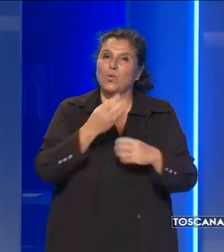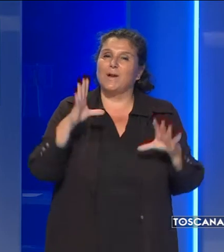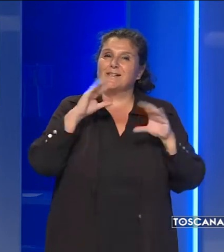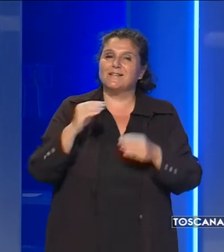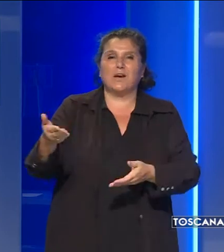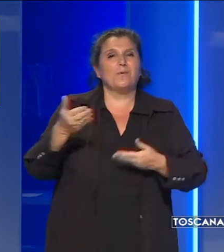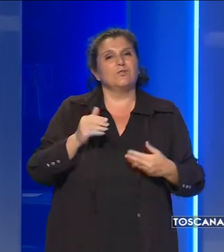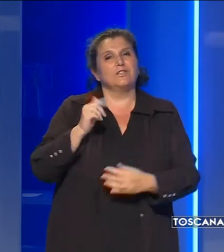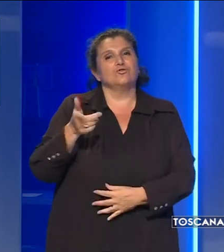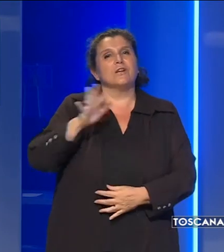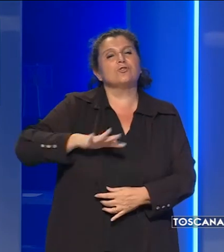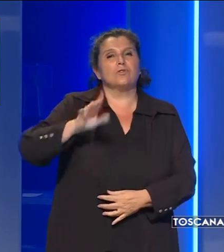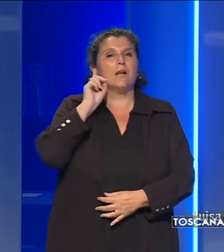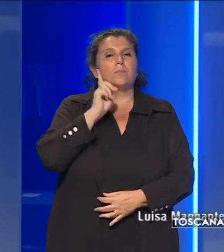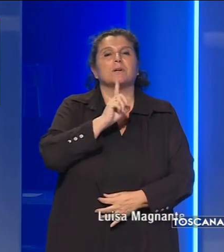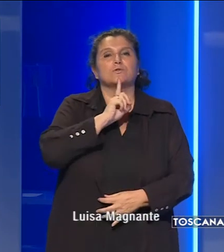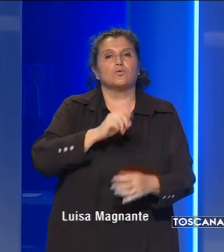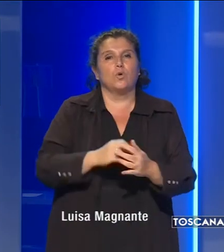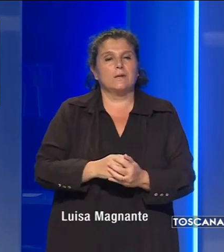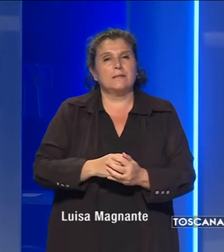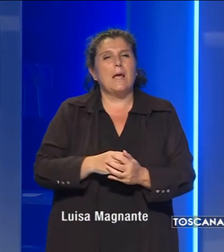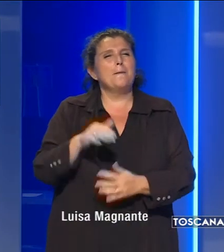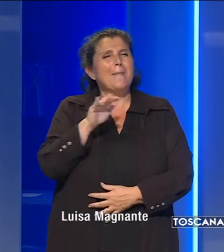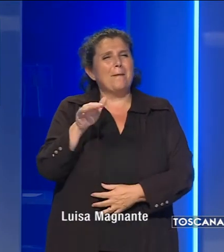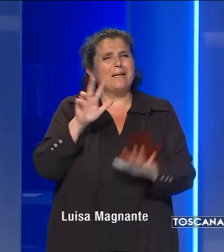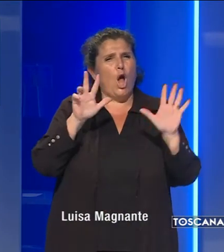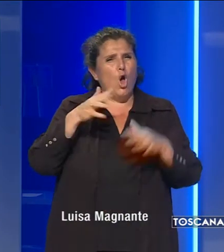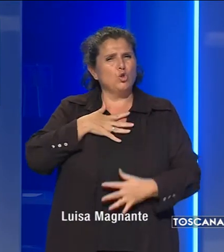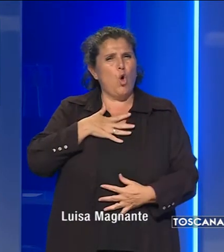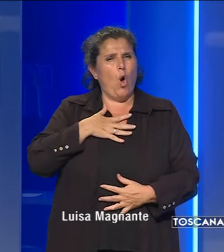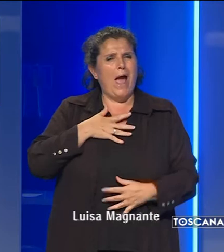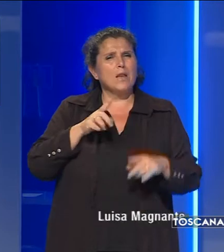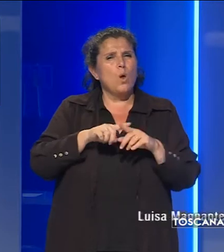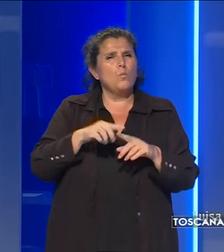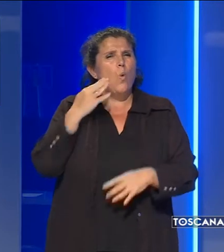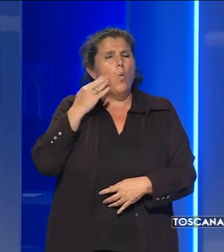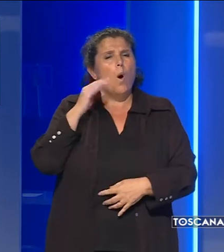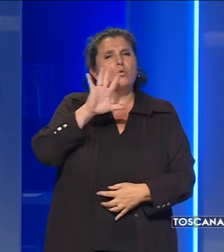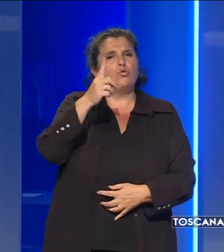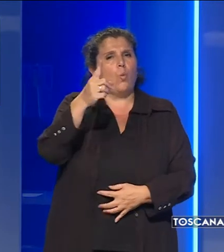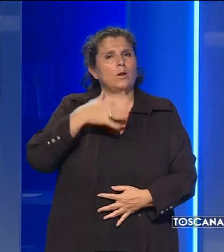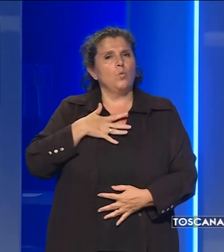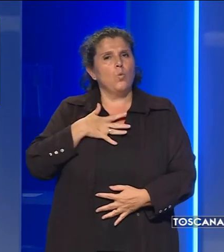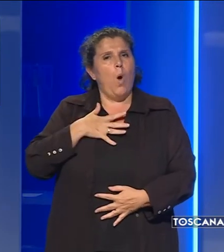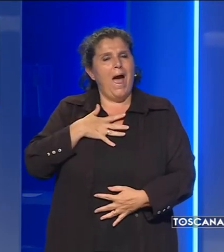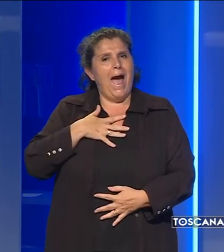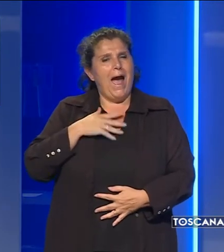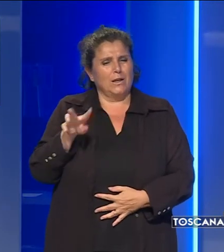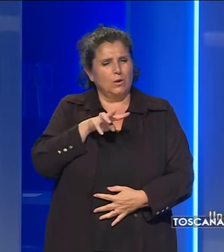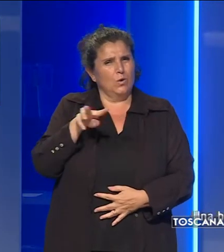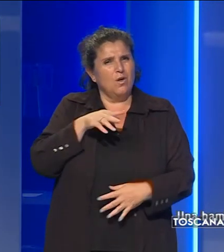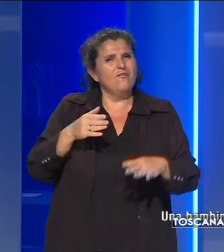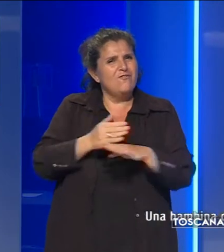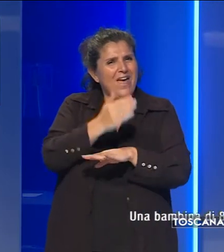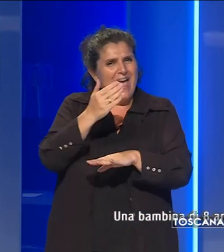Buonasera, bentrovati al TG Persordi. Una bambina di 8 anni e un uomo di 51 anni sono rimasti